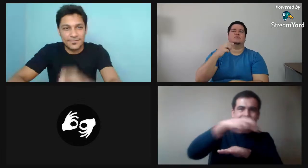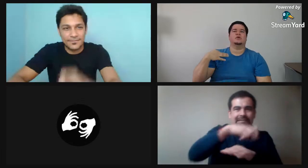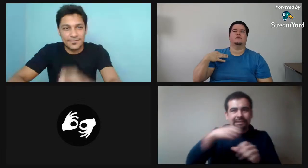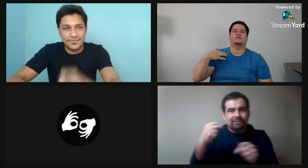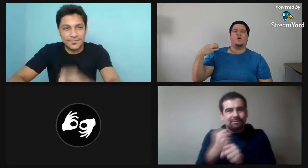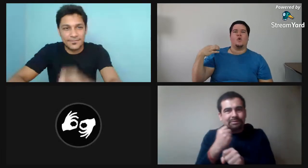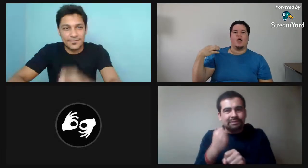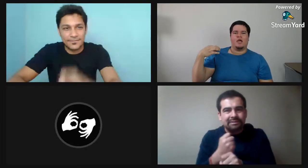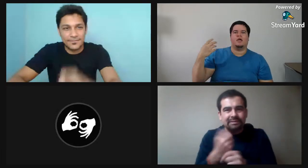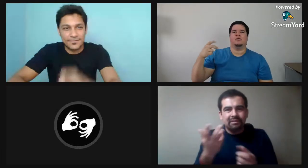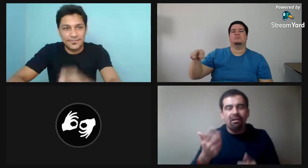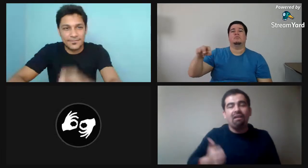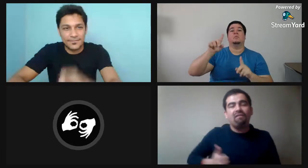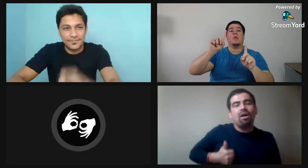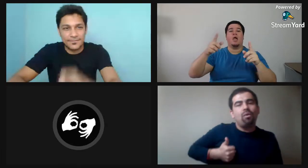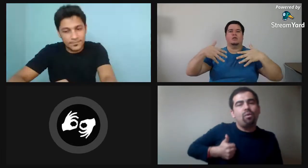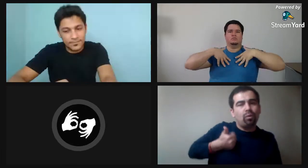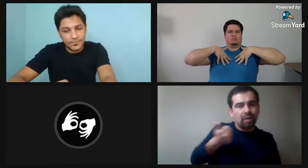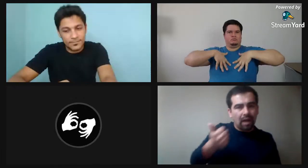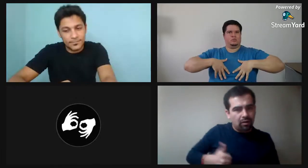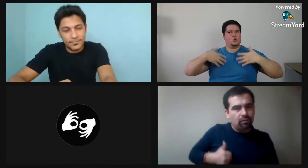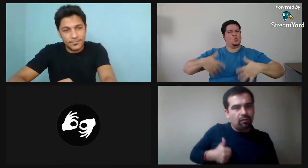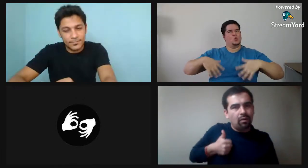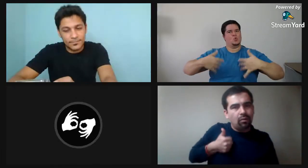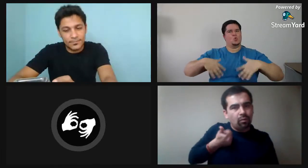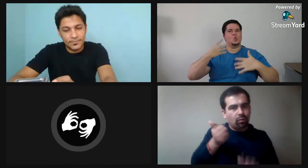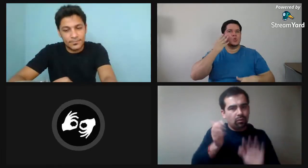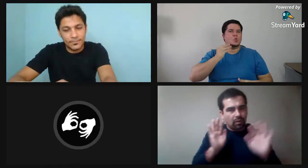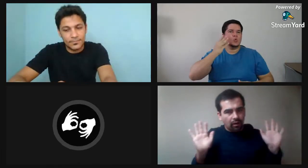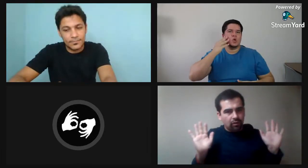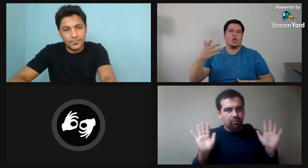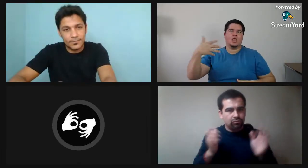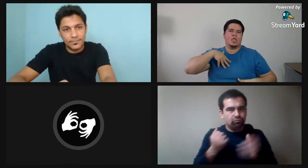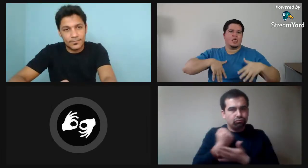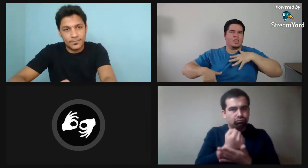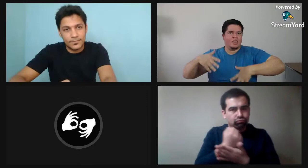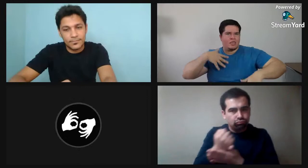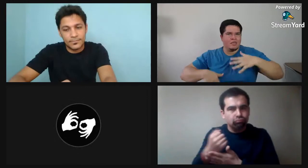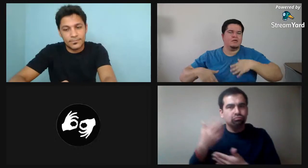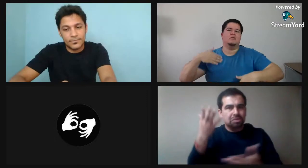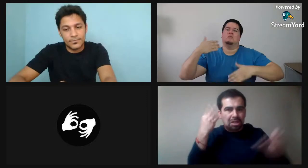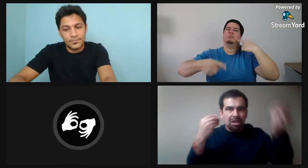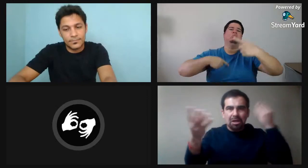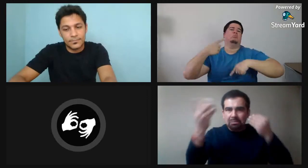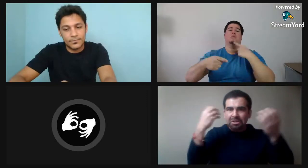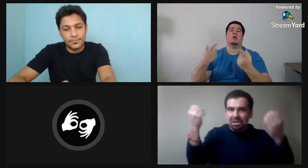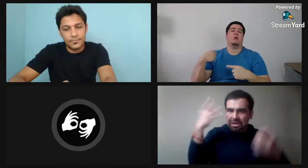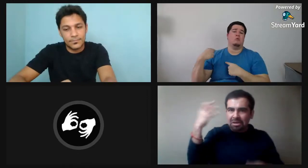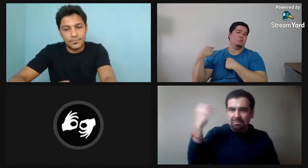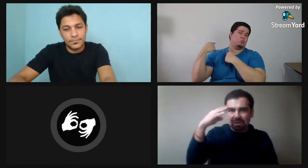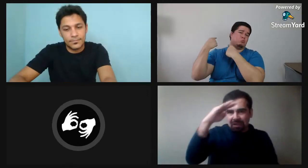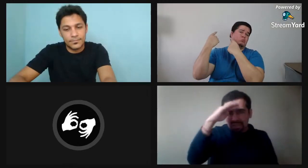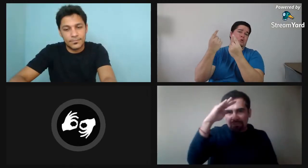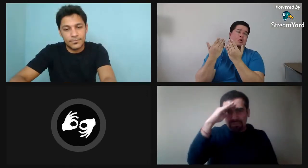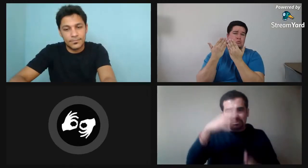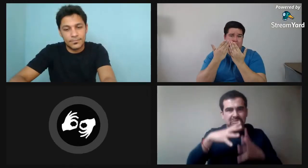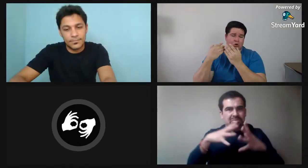Bueno, allí yo aprendí y lo hacía de forma voluntaria, ya, yo le ayudaba y el resto aprendía,